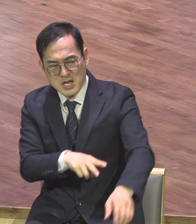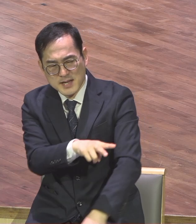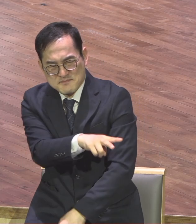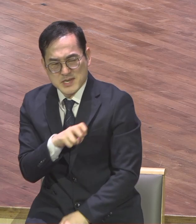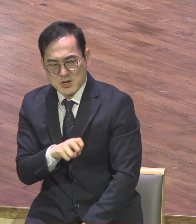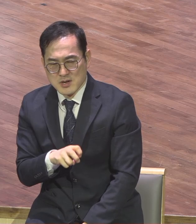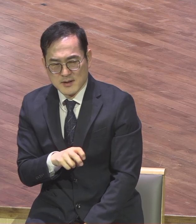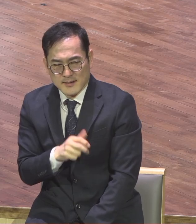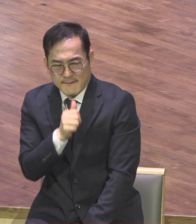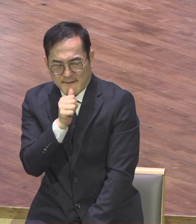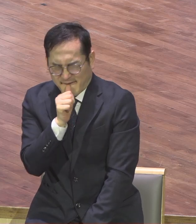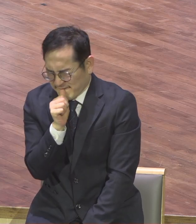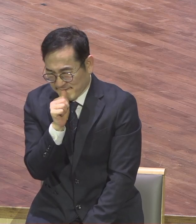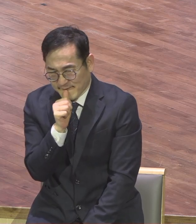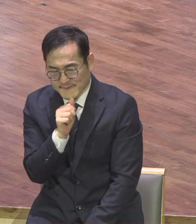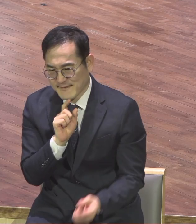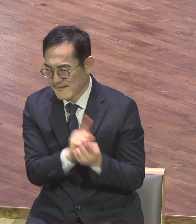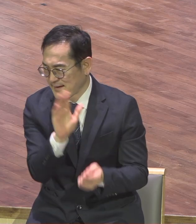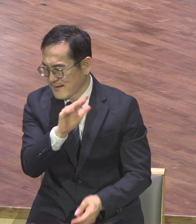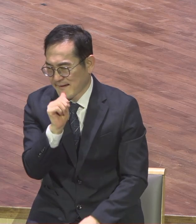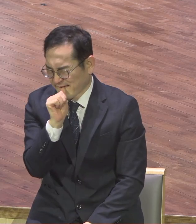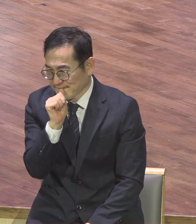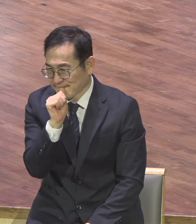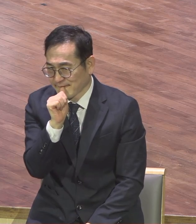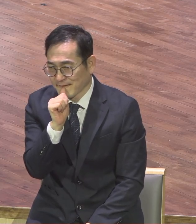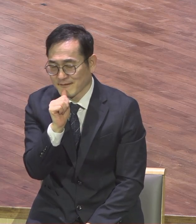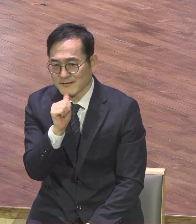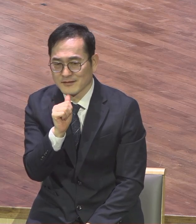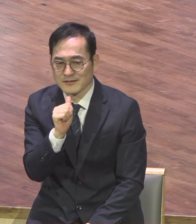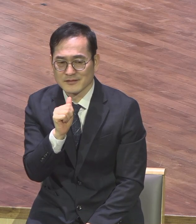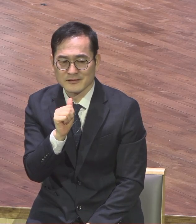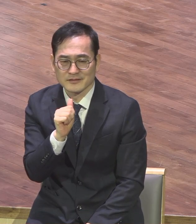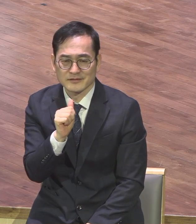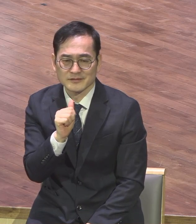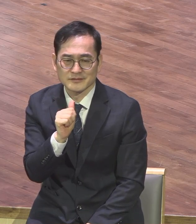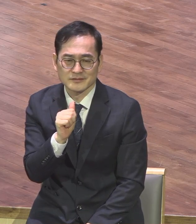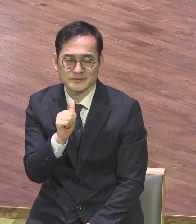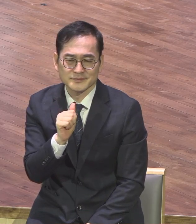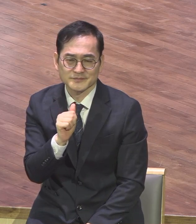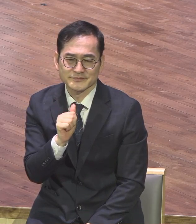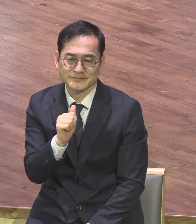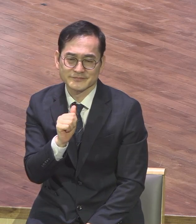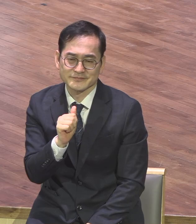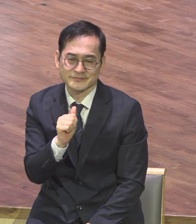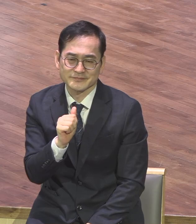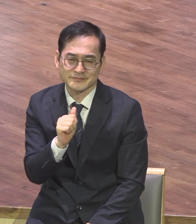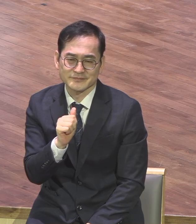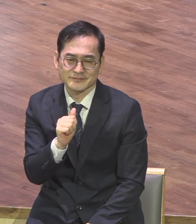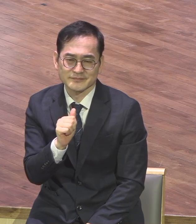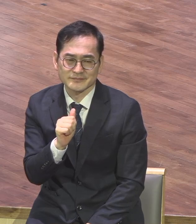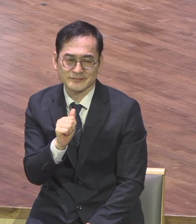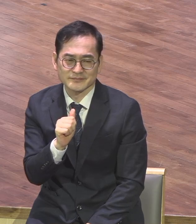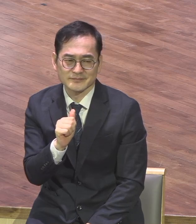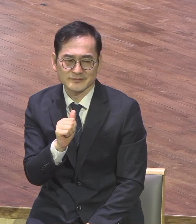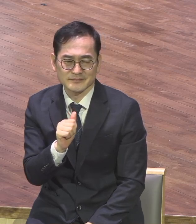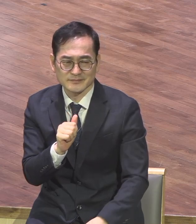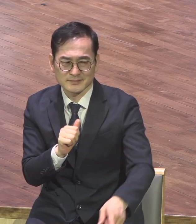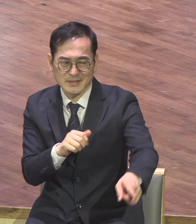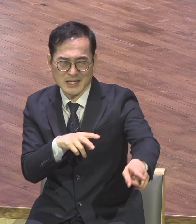둘 중 하나는 가짜입니다 나 사람을 저 사람 나 딱 꼴보기 싫어 그